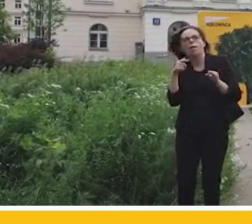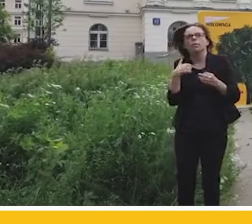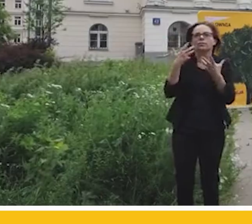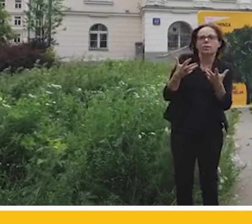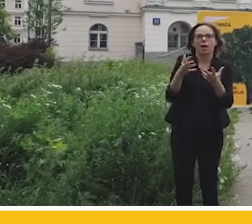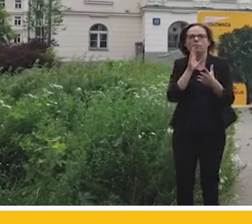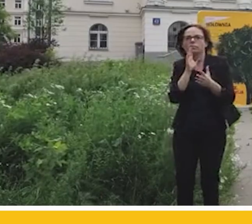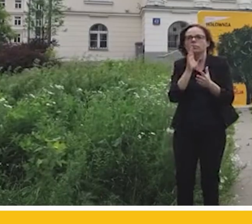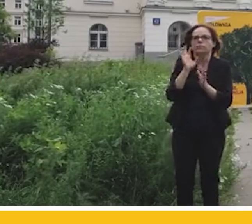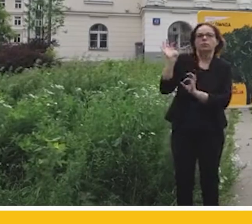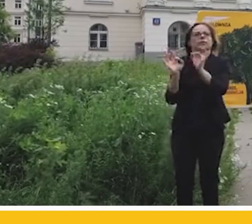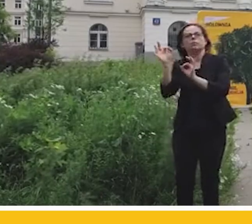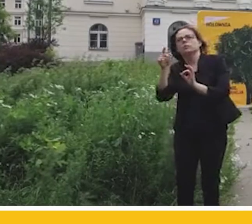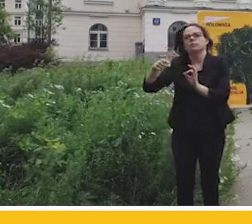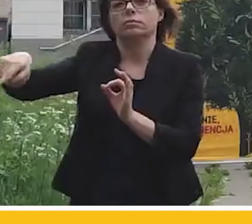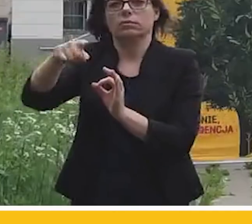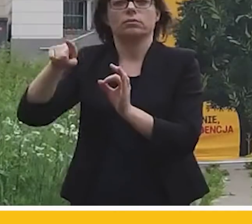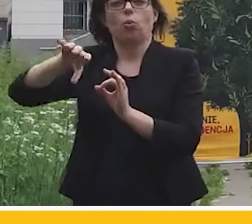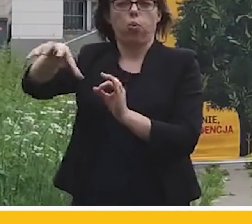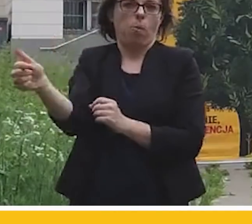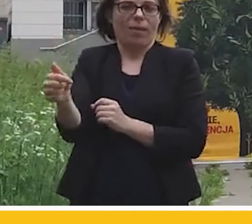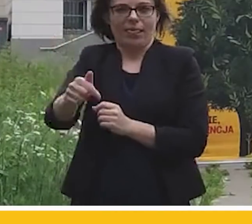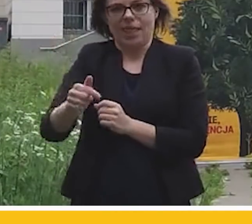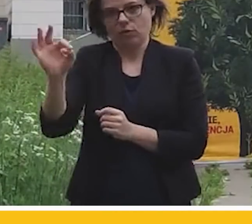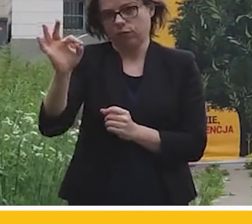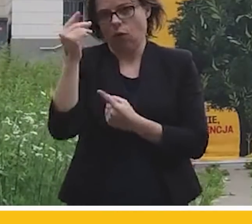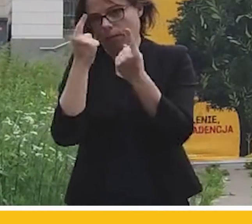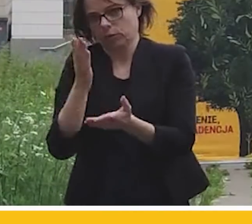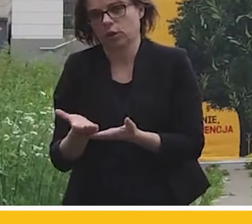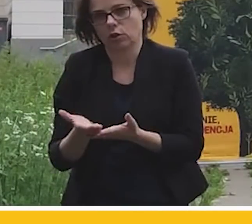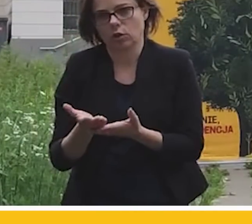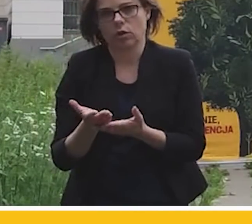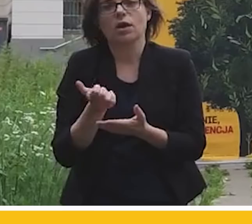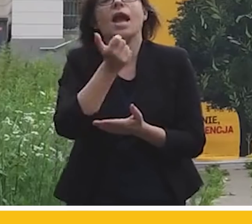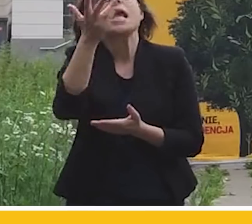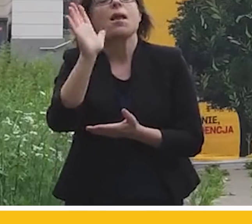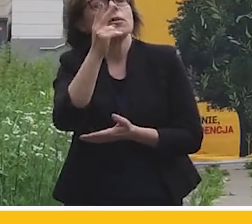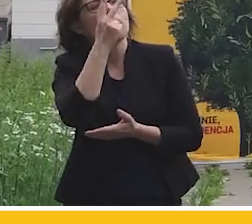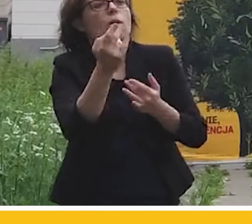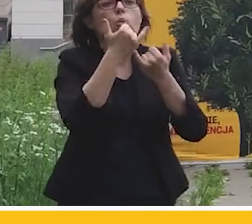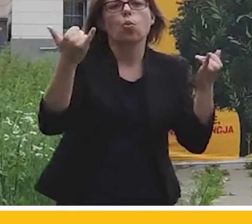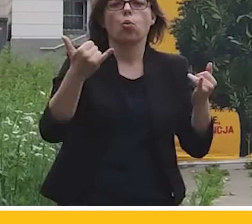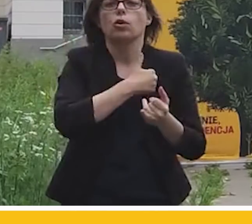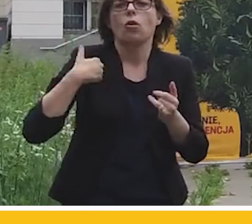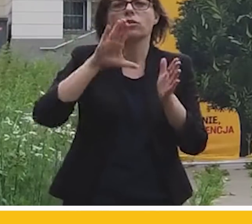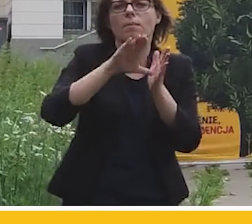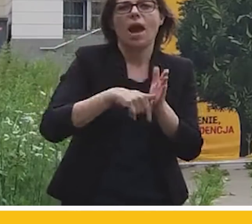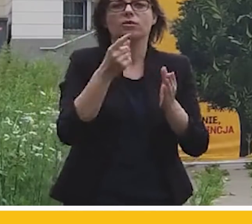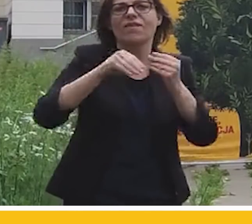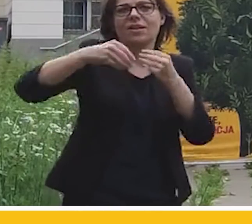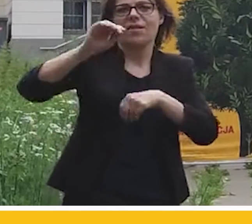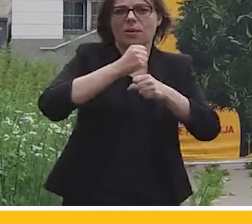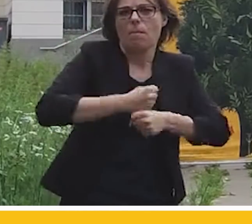interesów, którym było to na rękę. Ile jeszcze będziemy patrzyli na polskie miasta, w których kwitnąć będzie betonoza, w której nie będzie